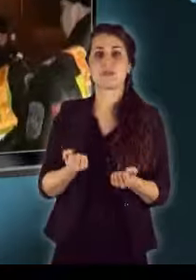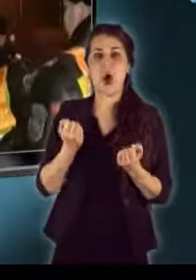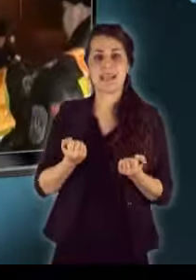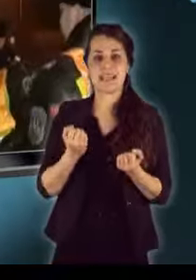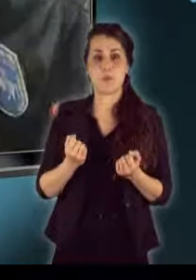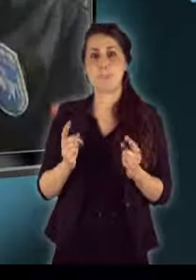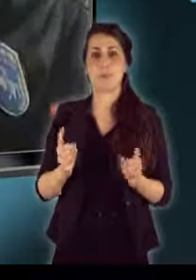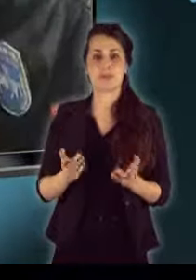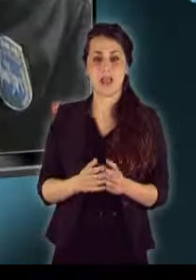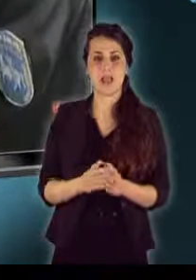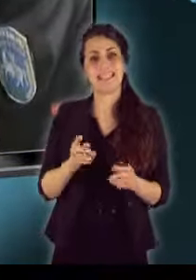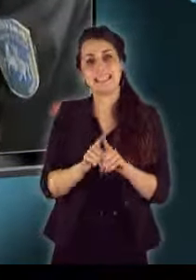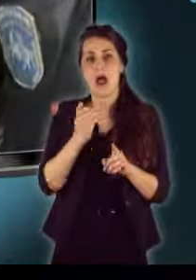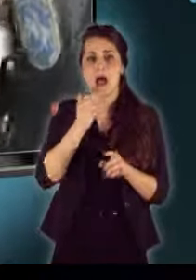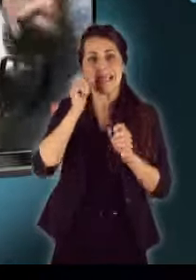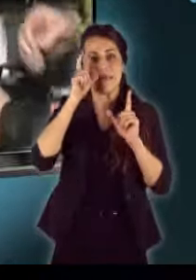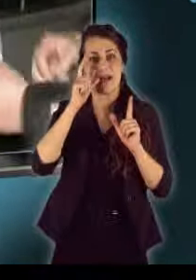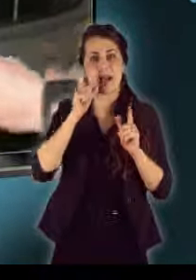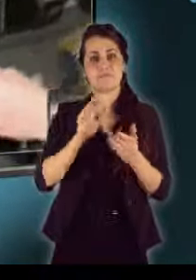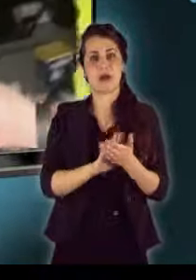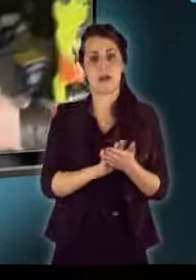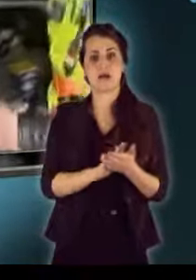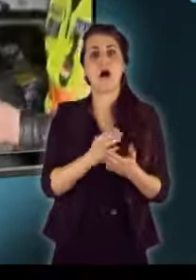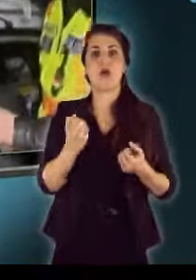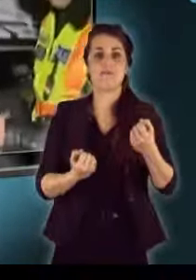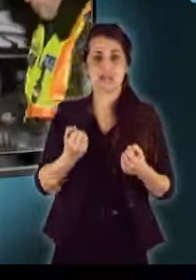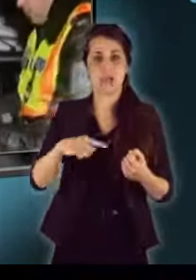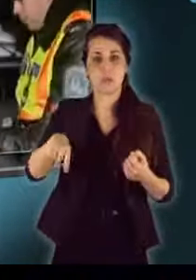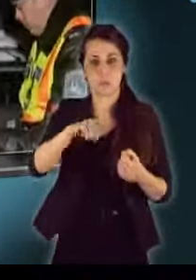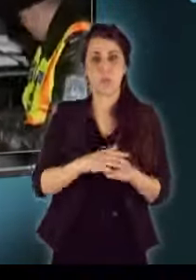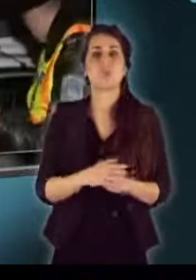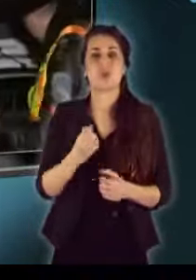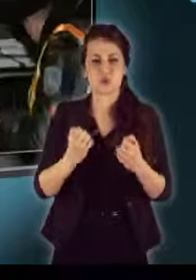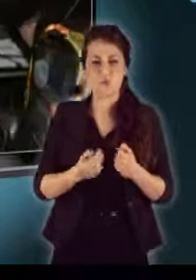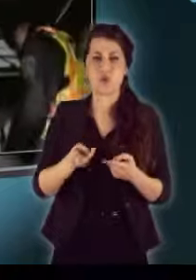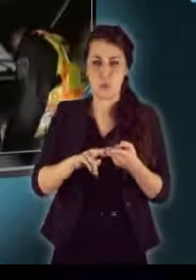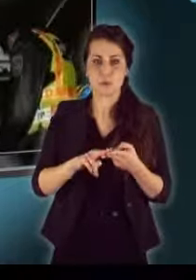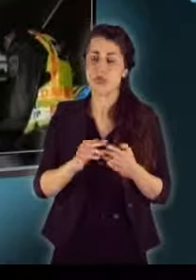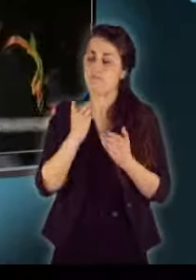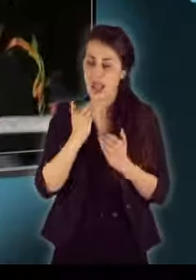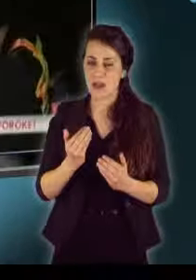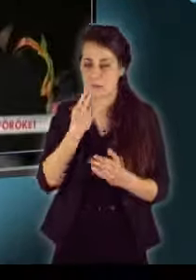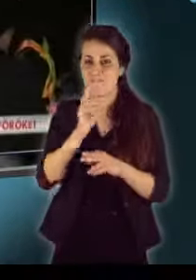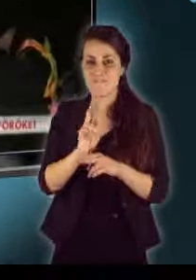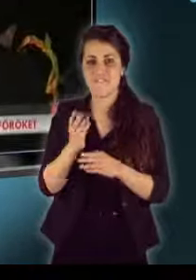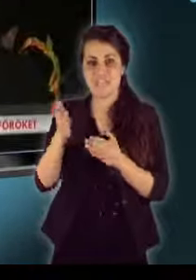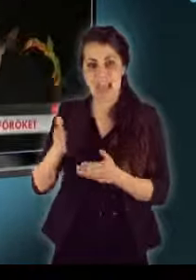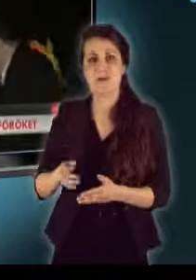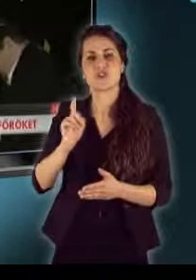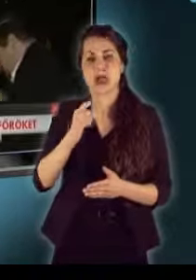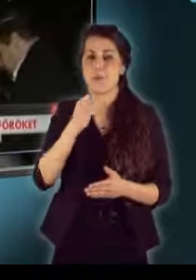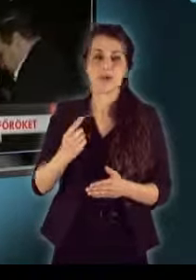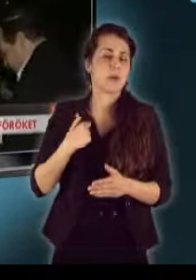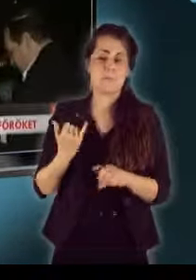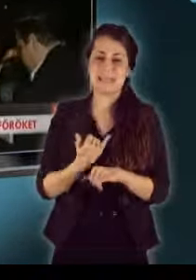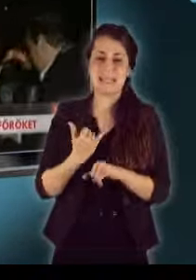kulcsmondata. Így szerették volna ébren tartani a volán mögött tűrőket. A sofőrök többsége megköszönte a figyelmességet, de azt mondták,